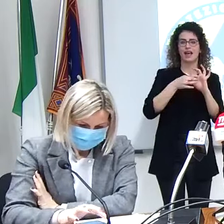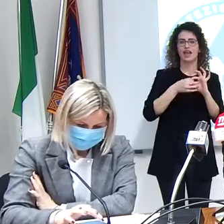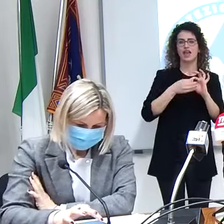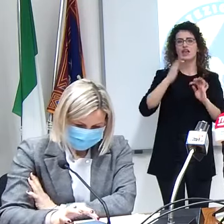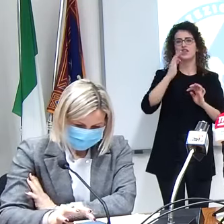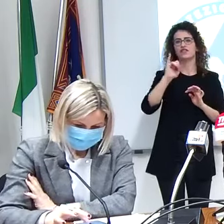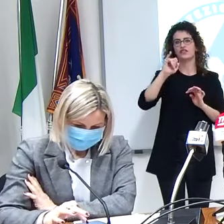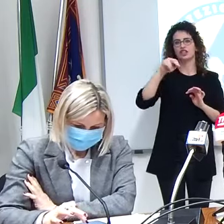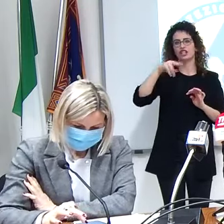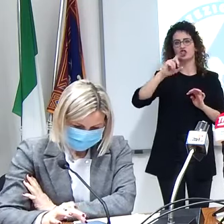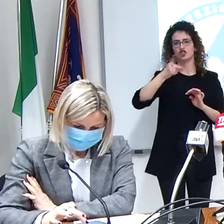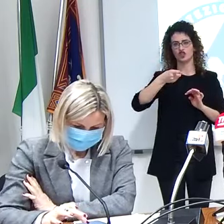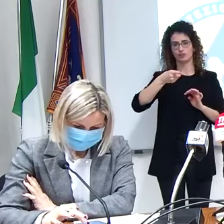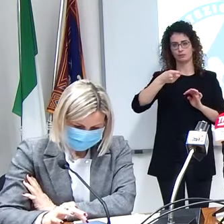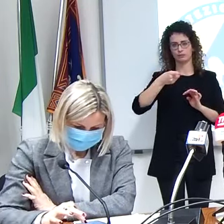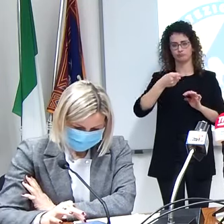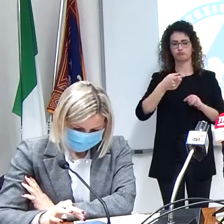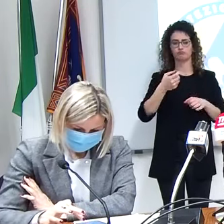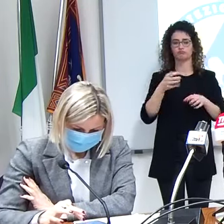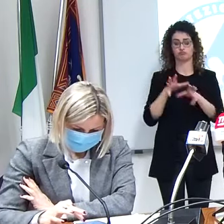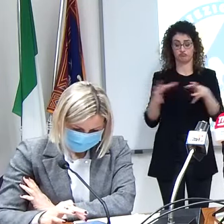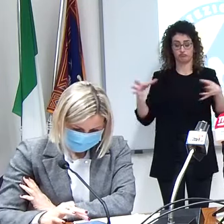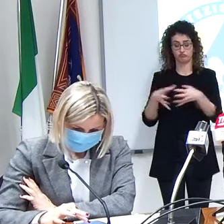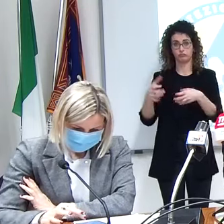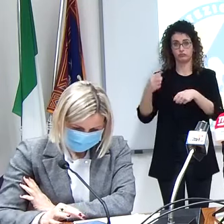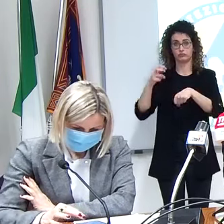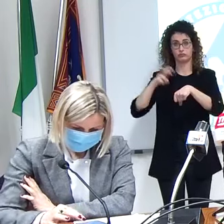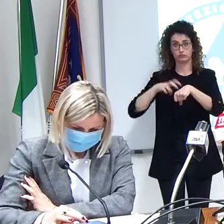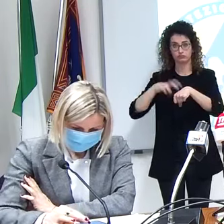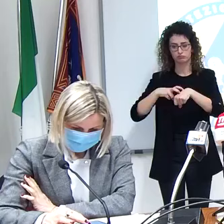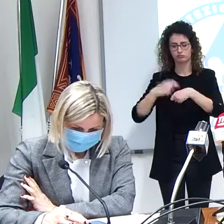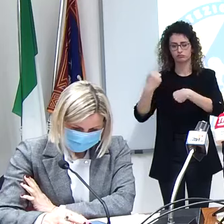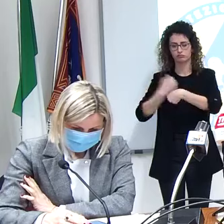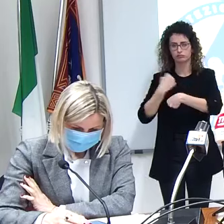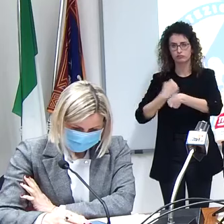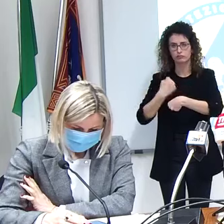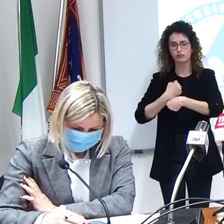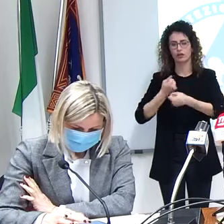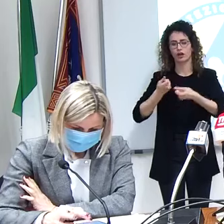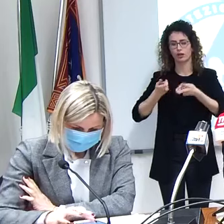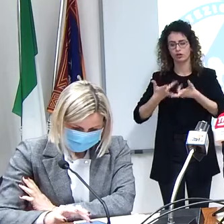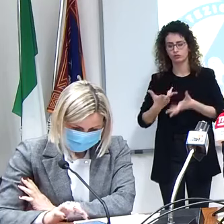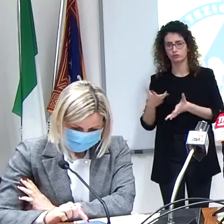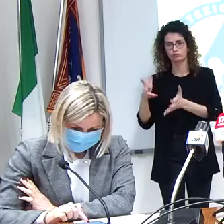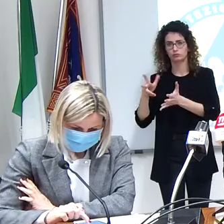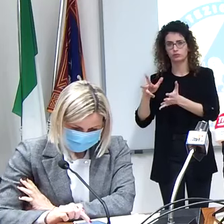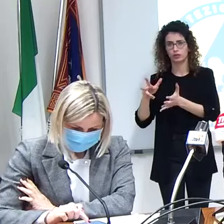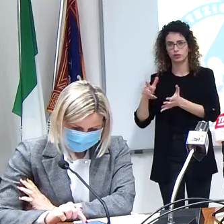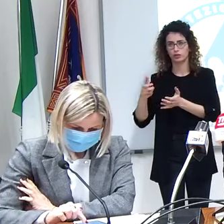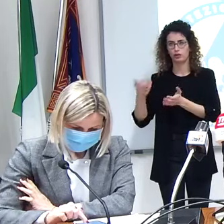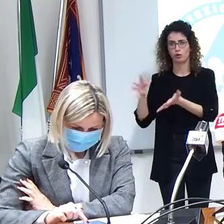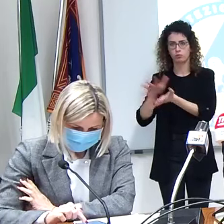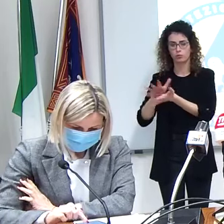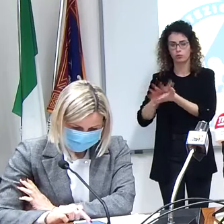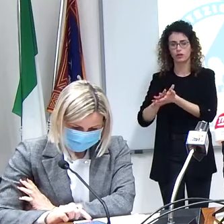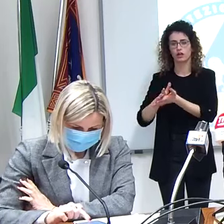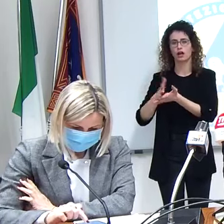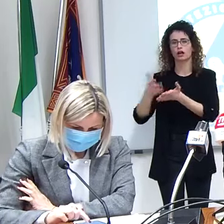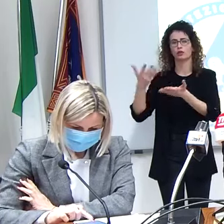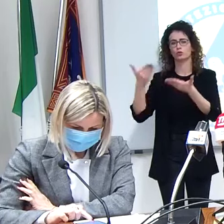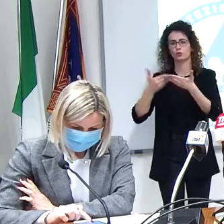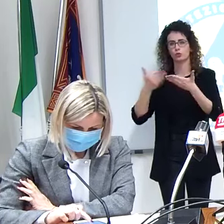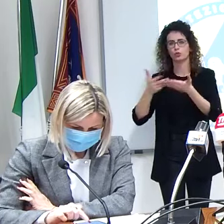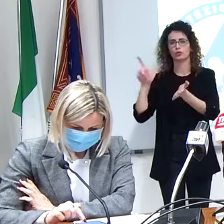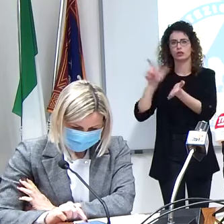hanno lavorato sulla base delle evidenze disponibili dei dati pubblicati degli studi della letteratura